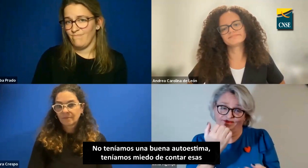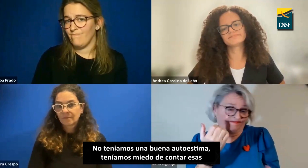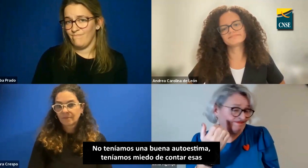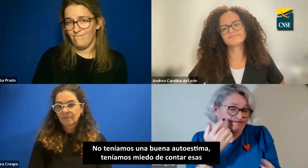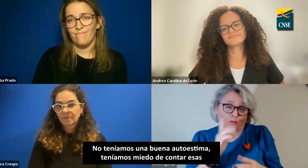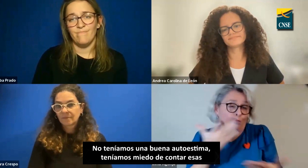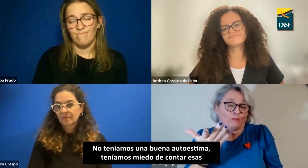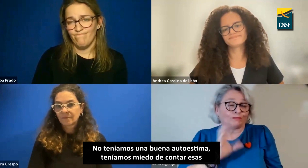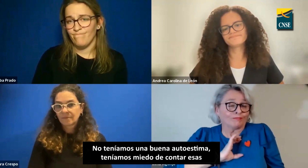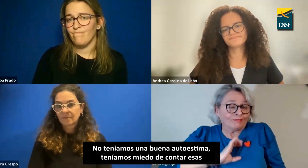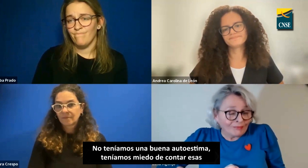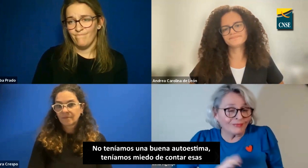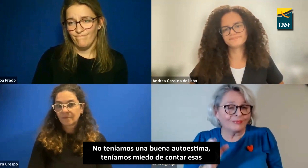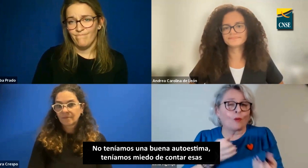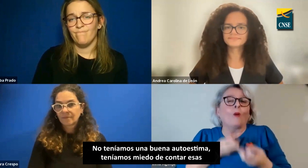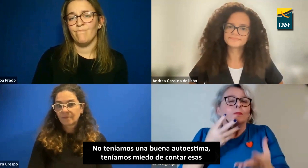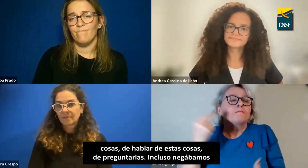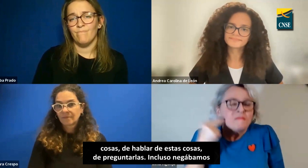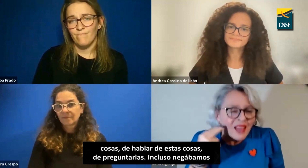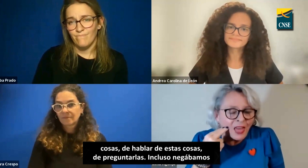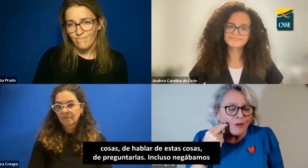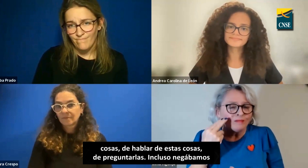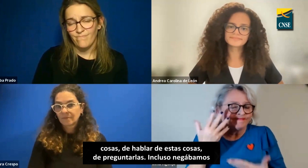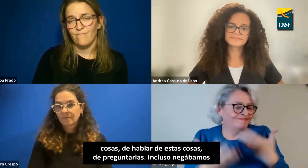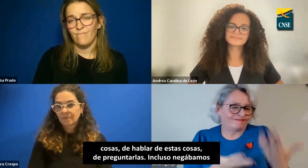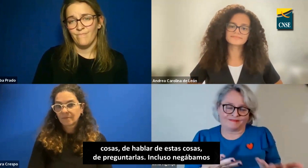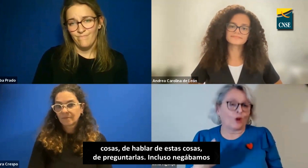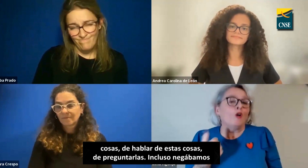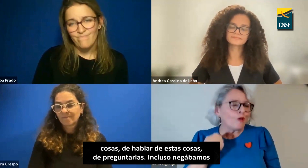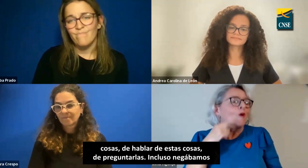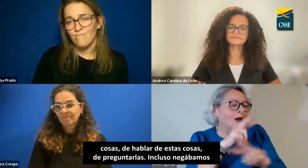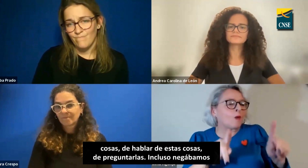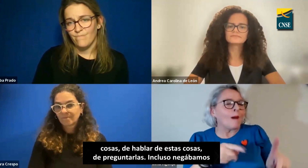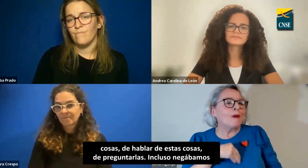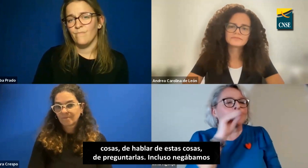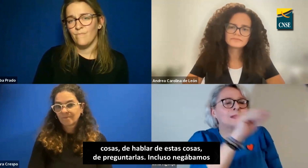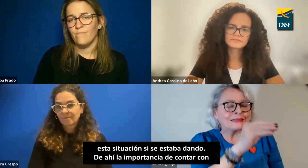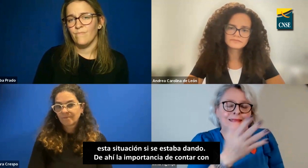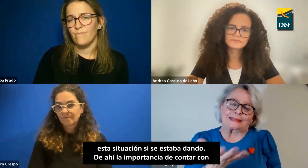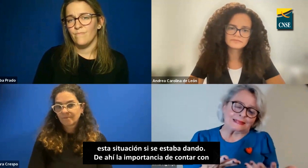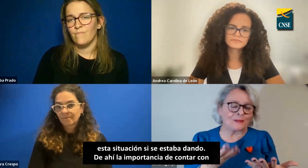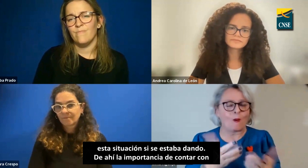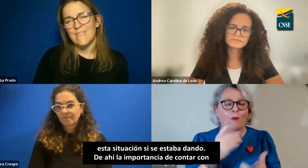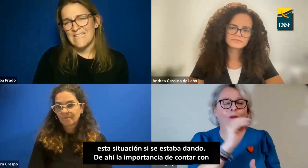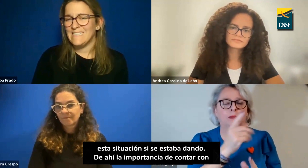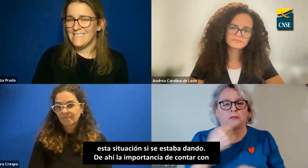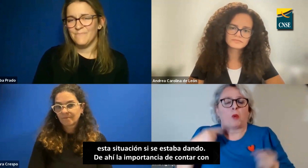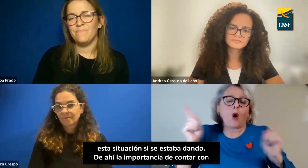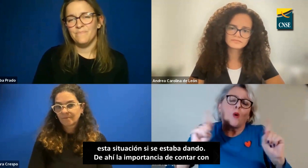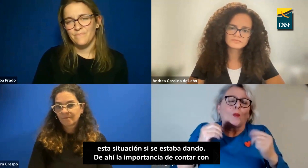No teníamos una buena autoestima, teníamos miedo de contar esas cosas, de hablar de esas cosas, de preguntarlas, incluso negábamos esta situación si se estaba